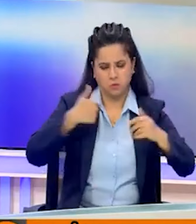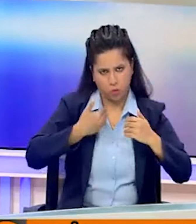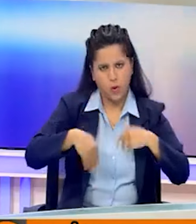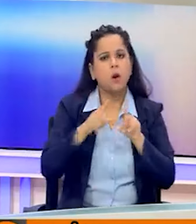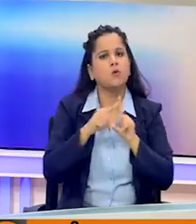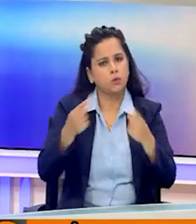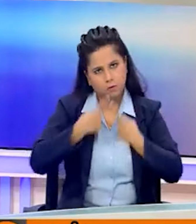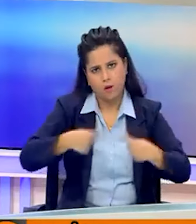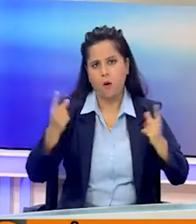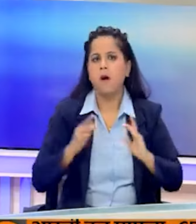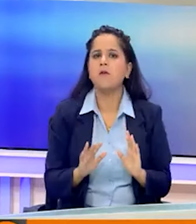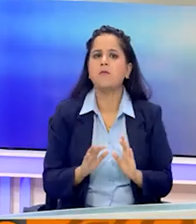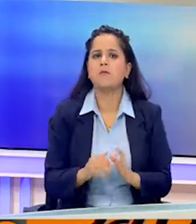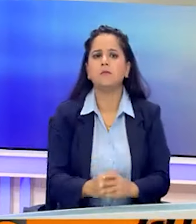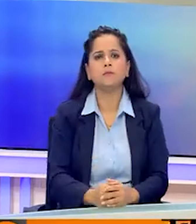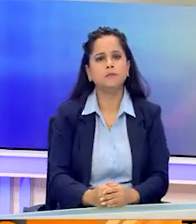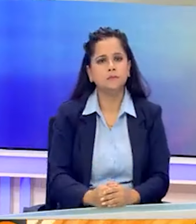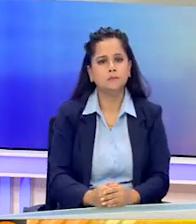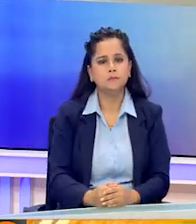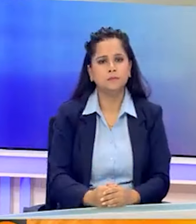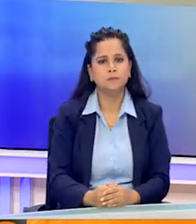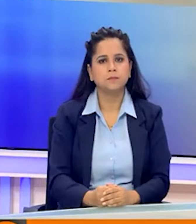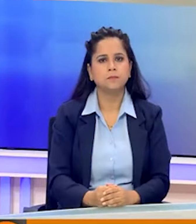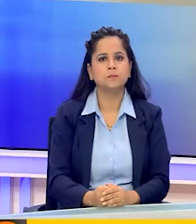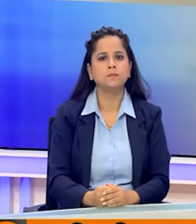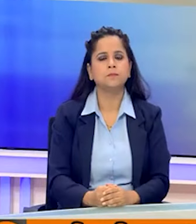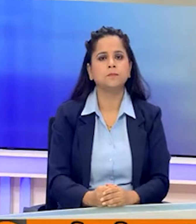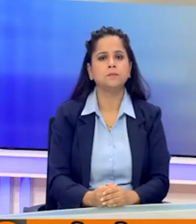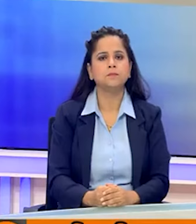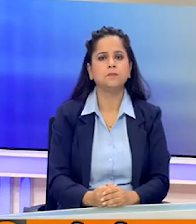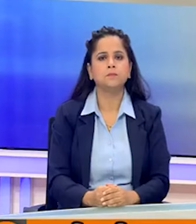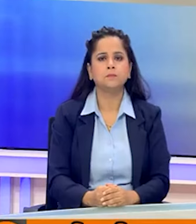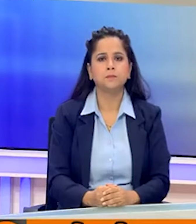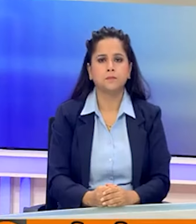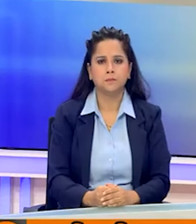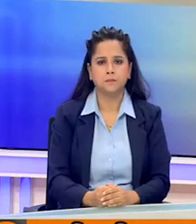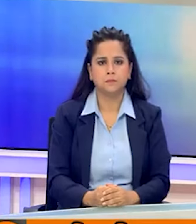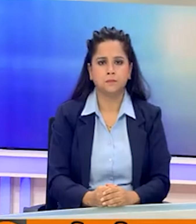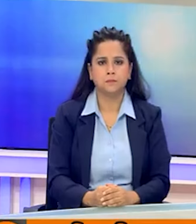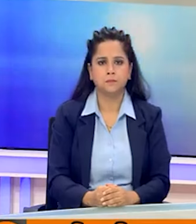है।